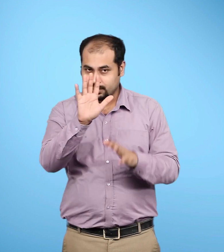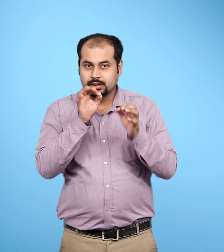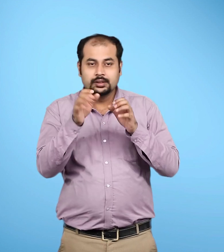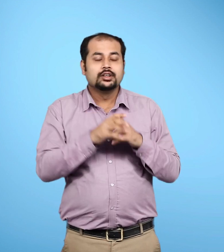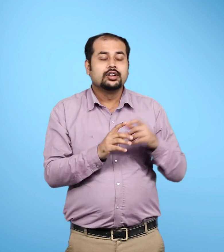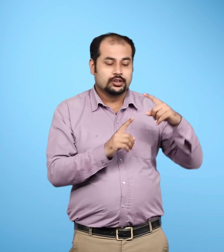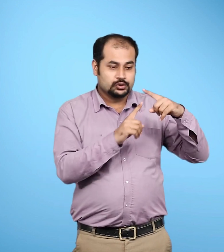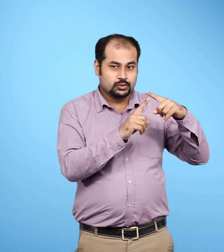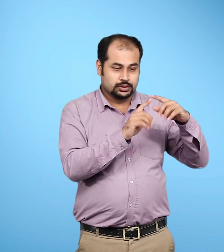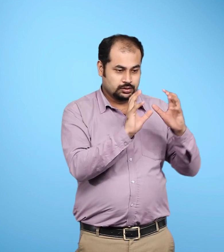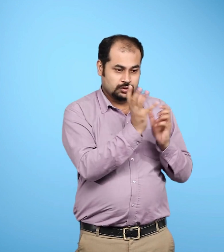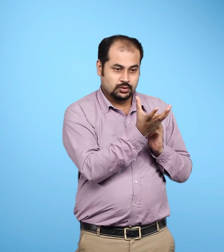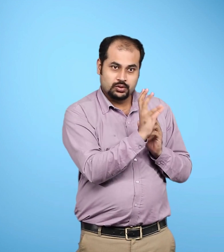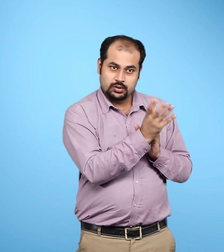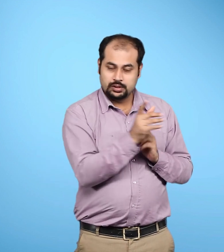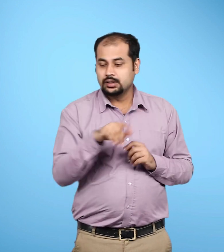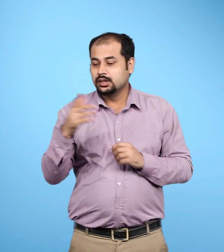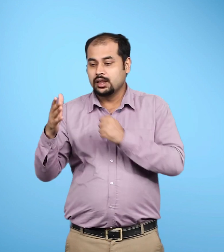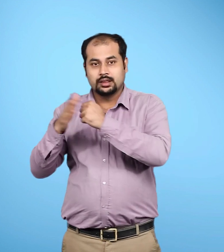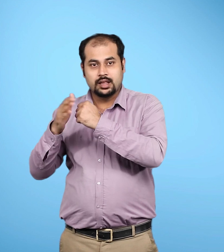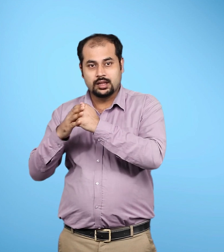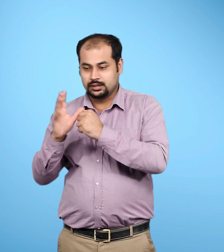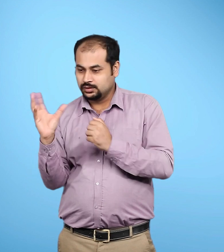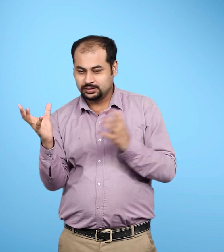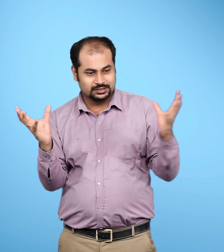क्षुद्र कस्पती के कक्षाओं के बीच पाए जाते हैं